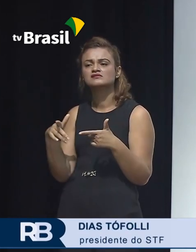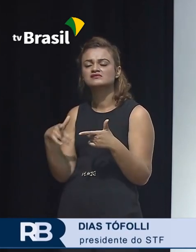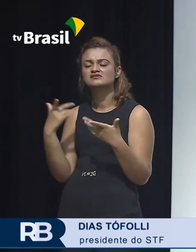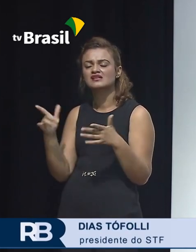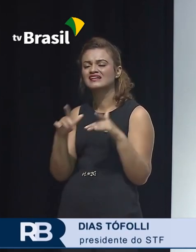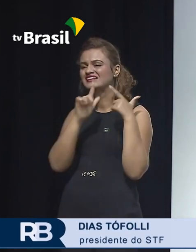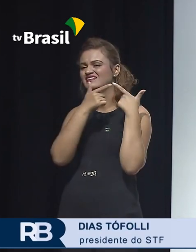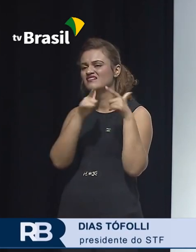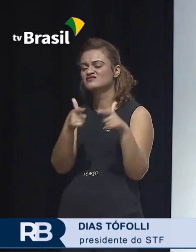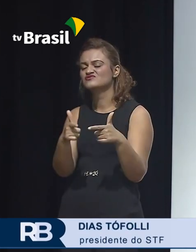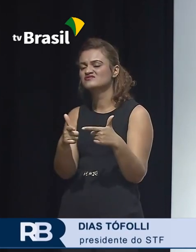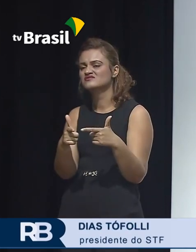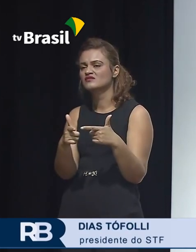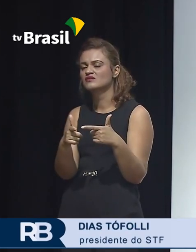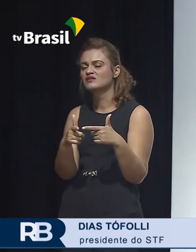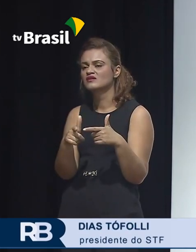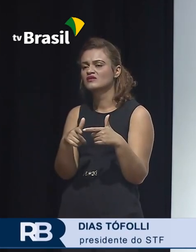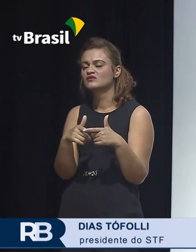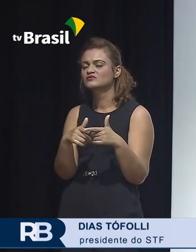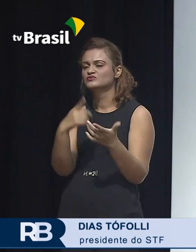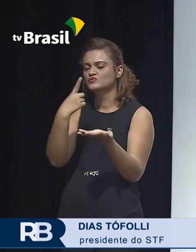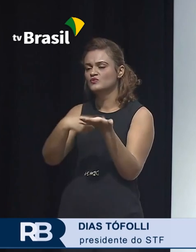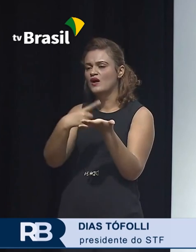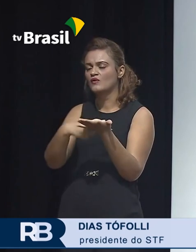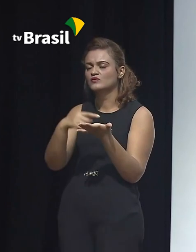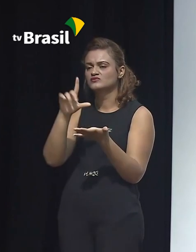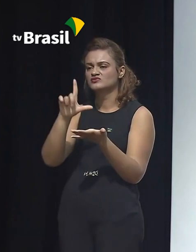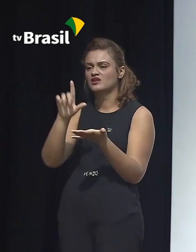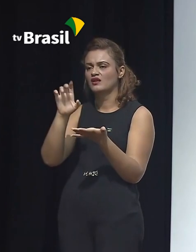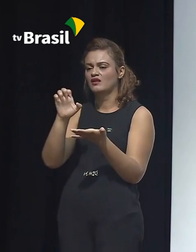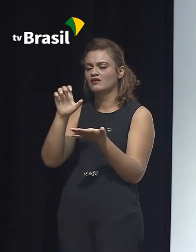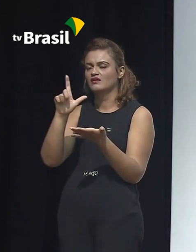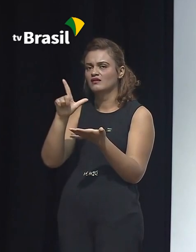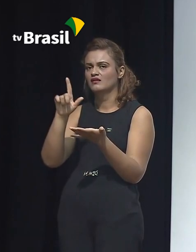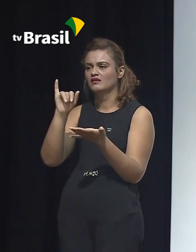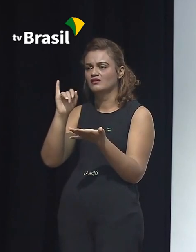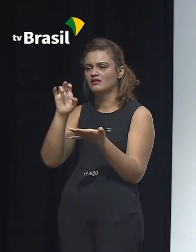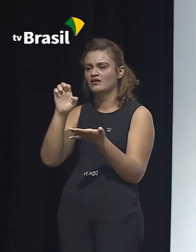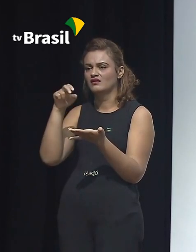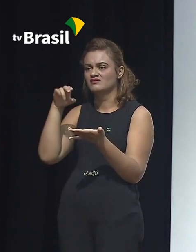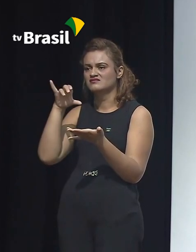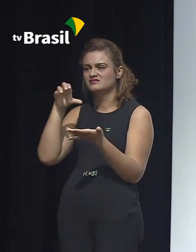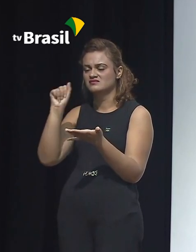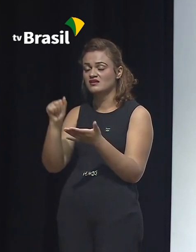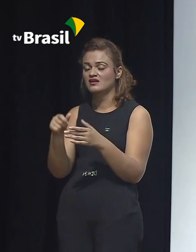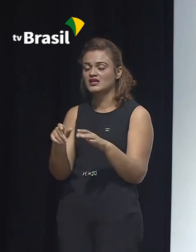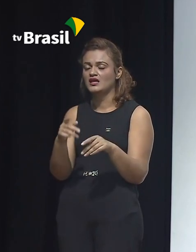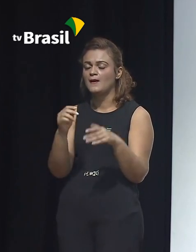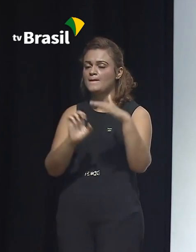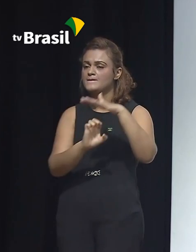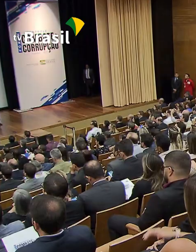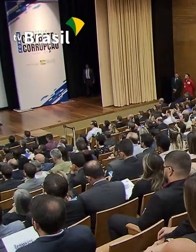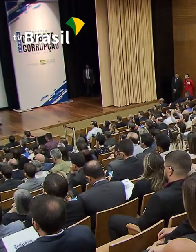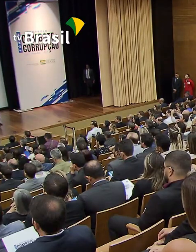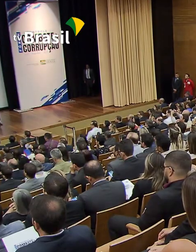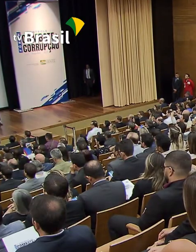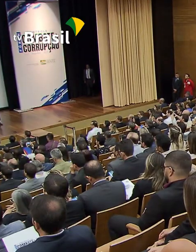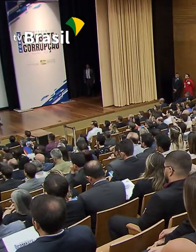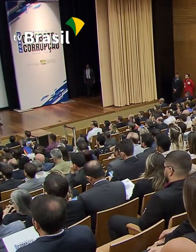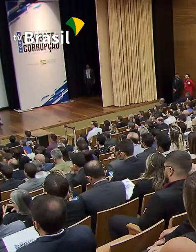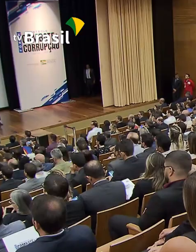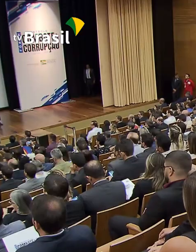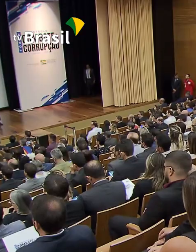tradição maior de acordos de leniência, sempre se visa preservar a empresa, porque preservar a empresa é preservar um emprego, é